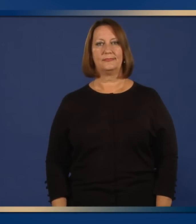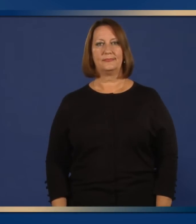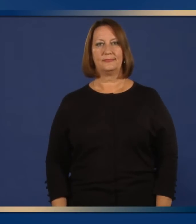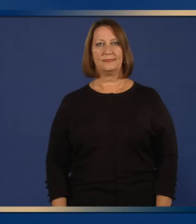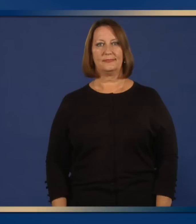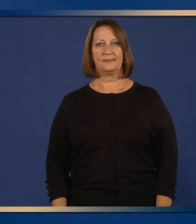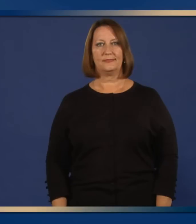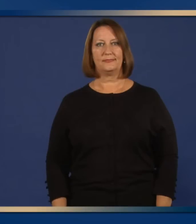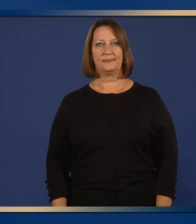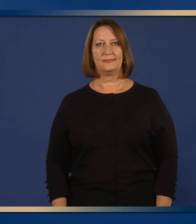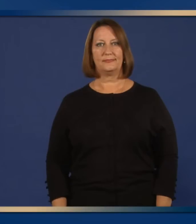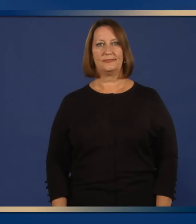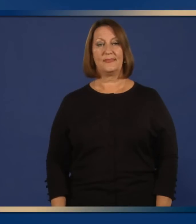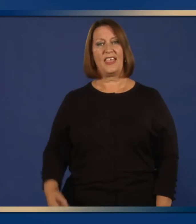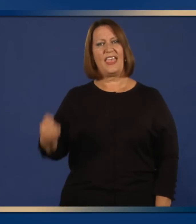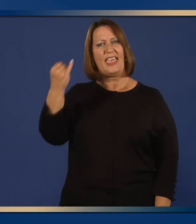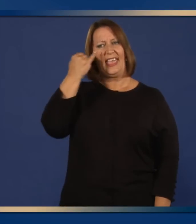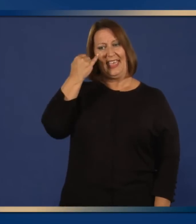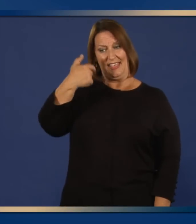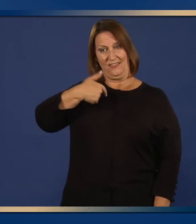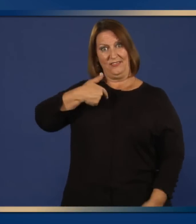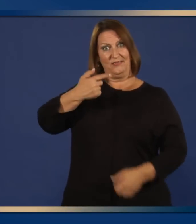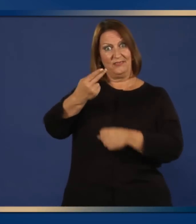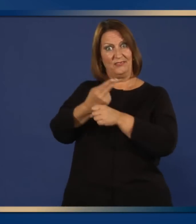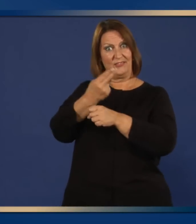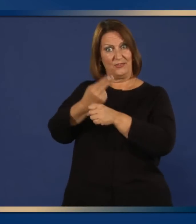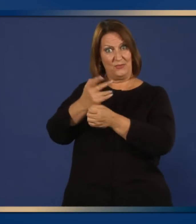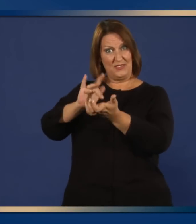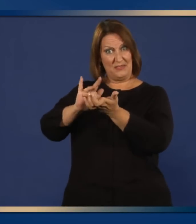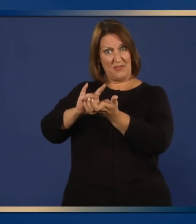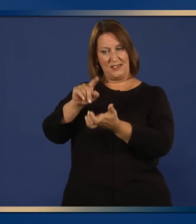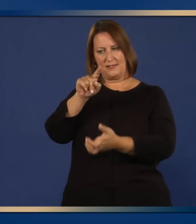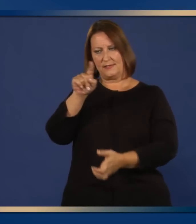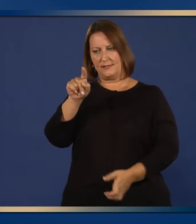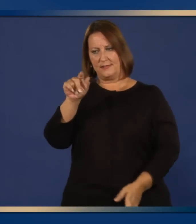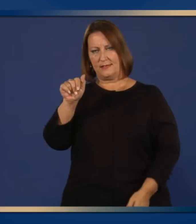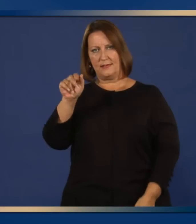¿Cómo puedo reportar efectos secundarios con Zanamivir?